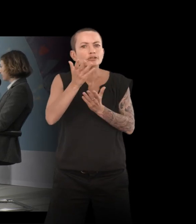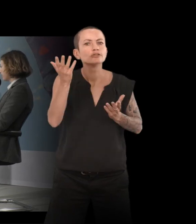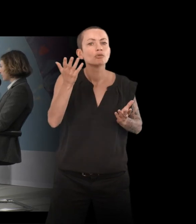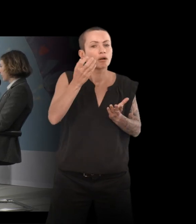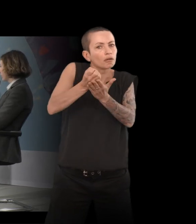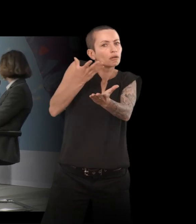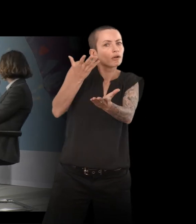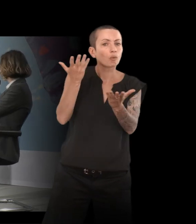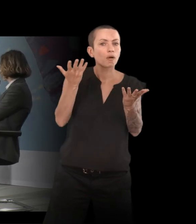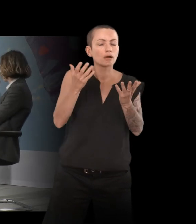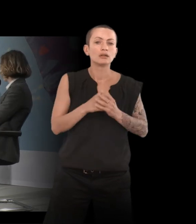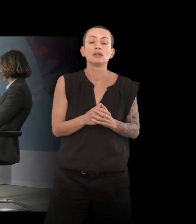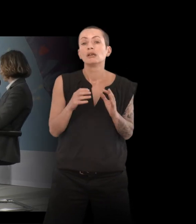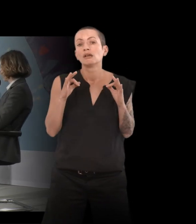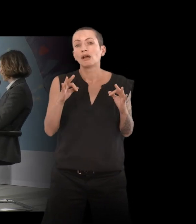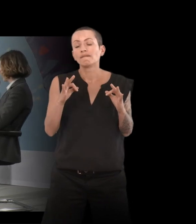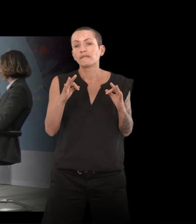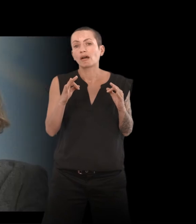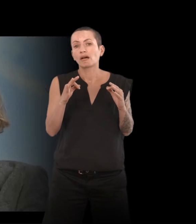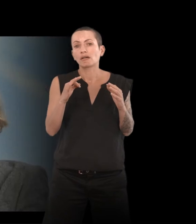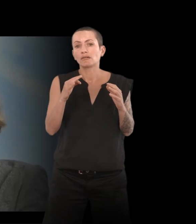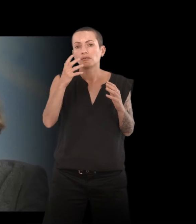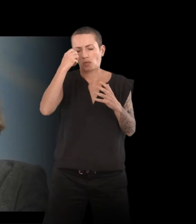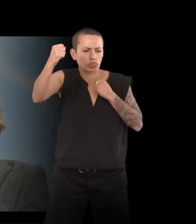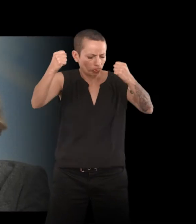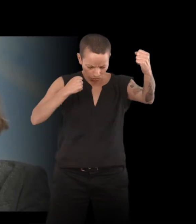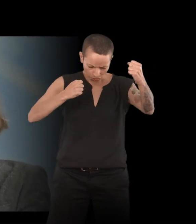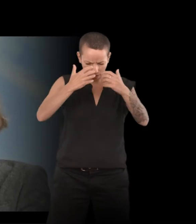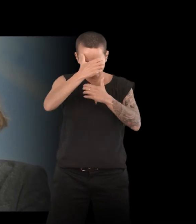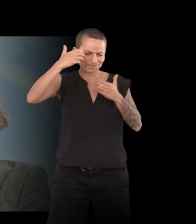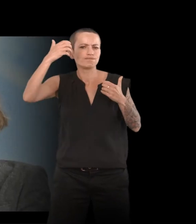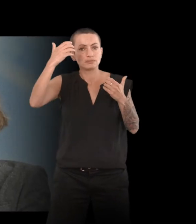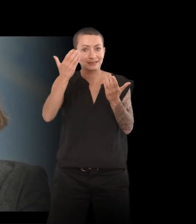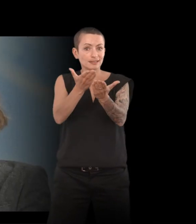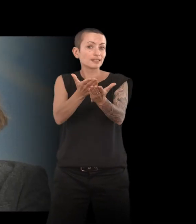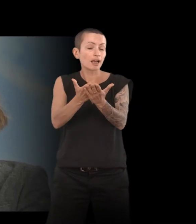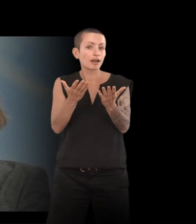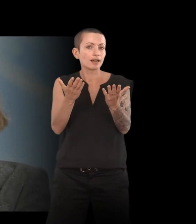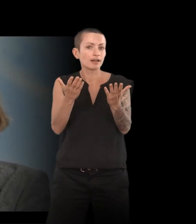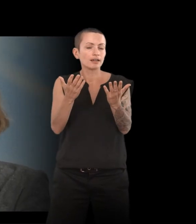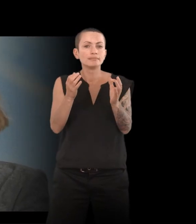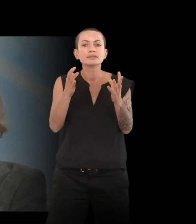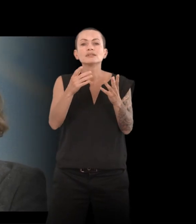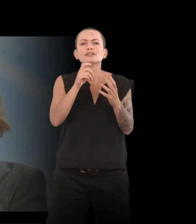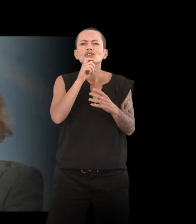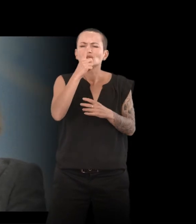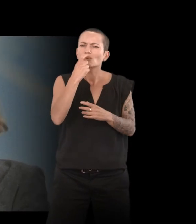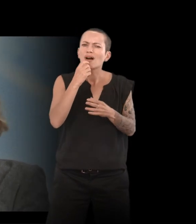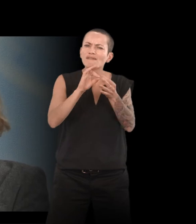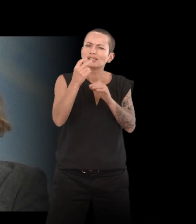Et au niveau de la fragmentation, c'est ça aussi, c'est l'électricité, c'est ce que je crois que c'était ça la phrase, c'est